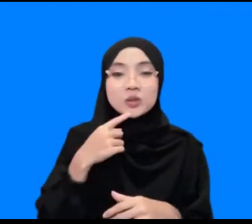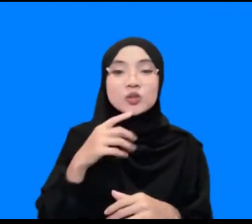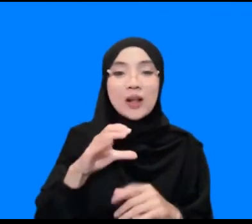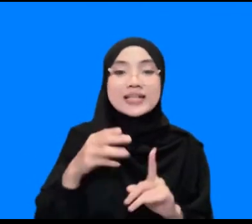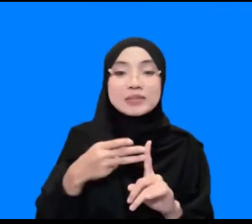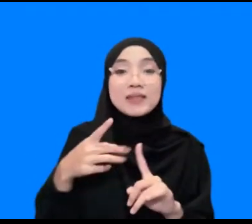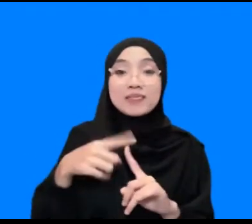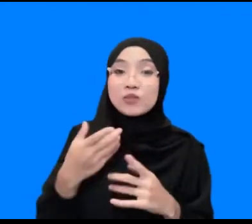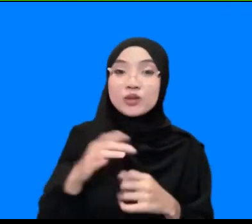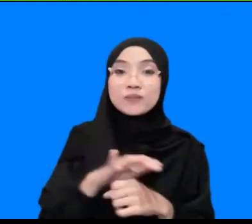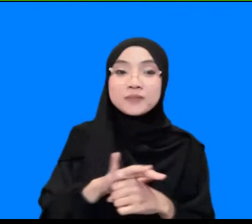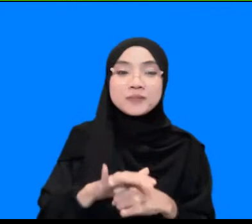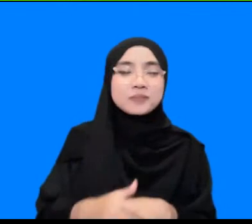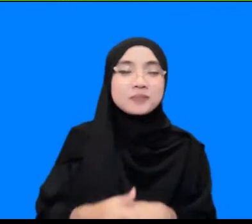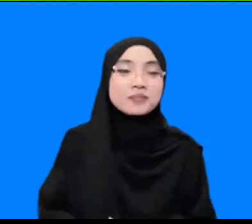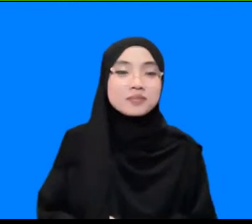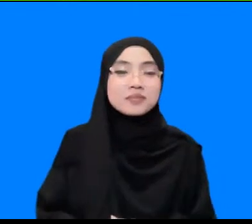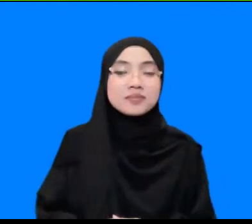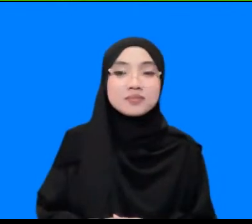Mbak ya